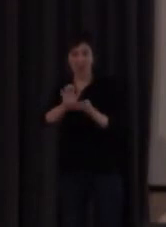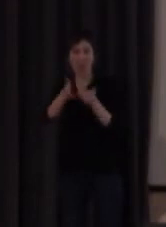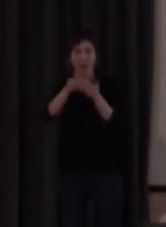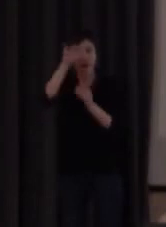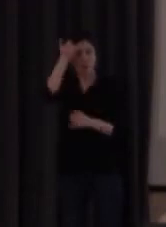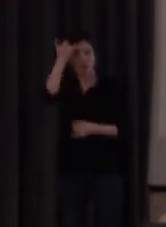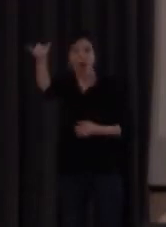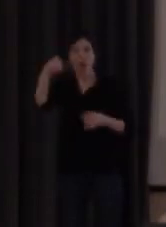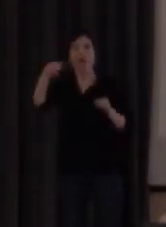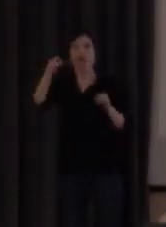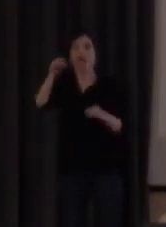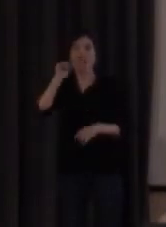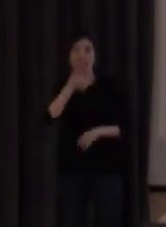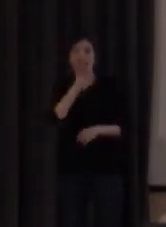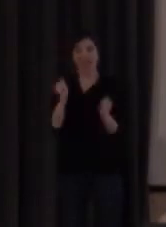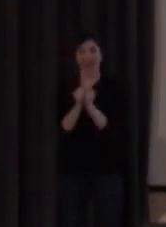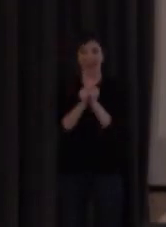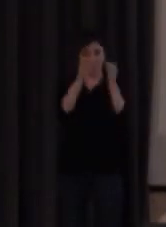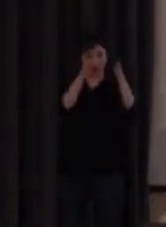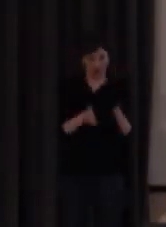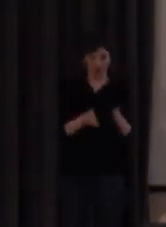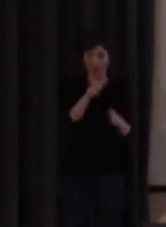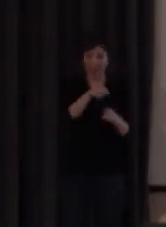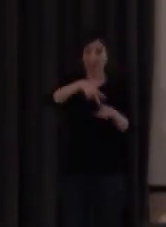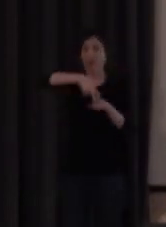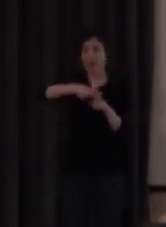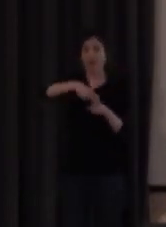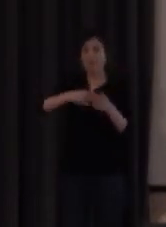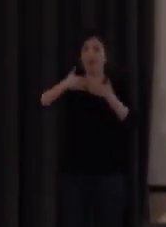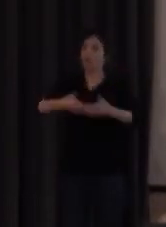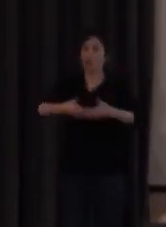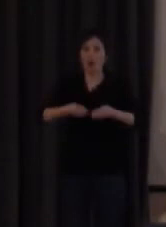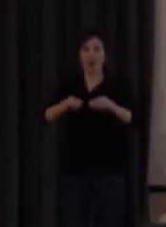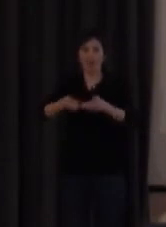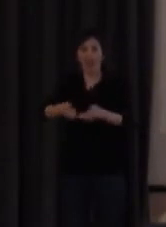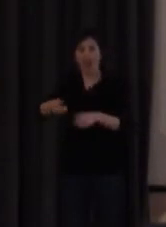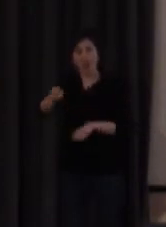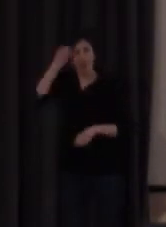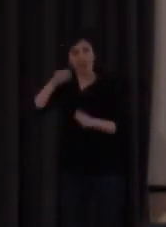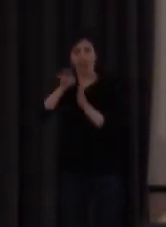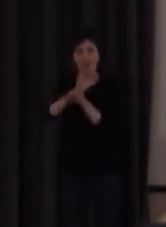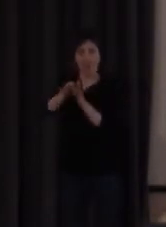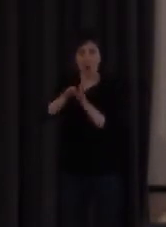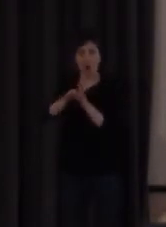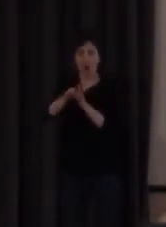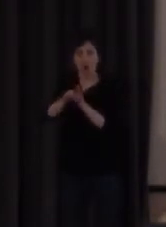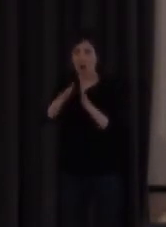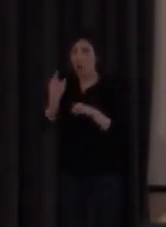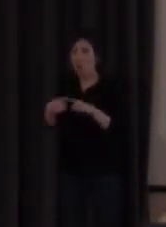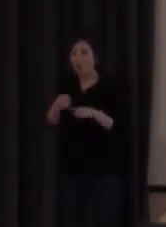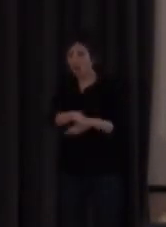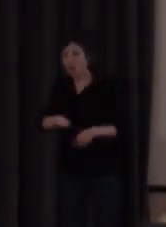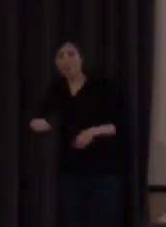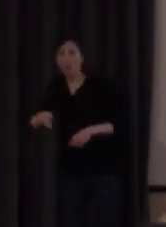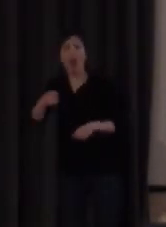funcional que possibilita la reflexió fonològica per part de l'alumnat, ja que li permet identificar, reconèixer i